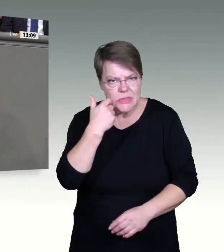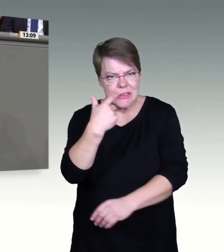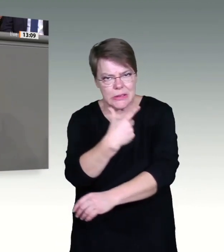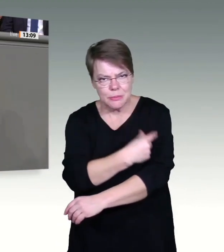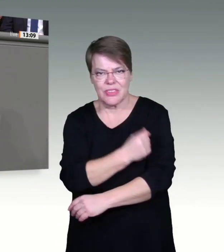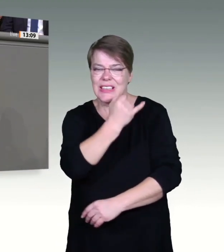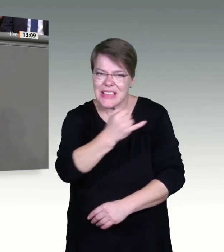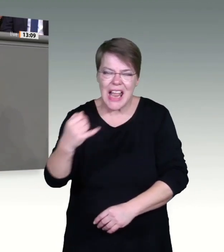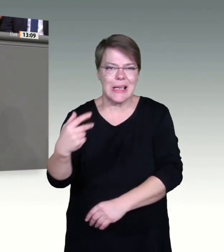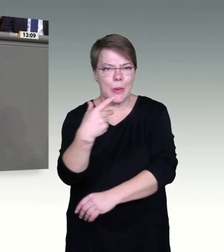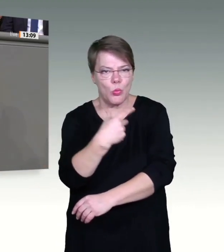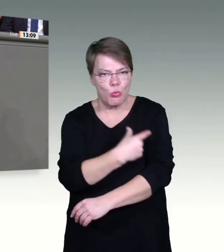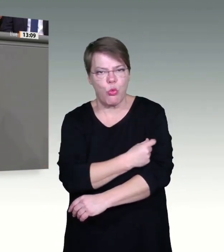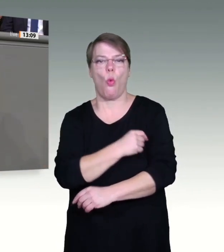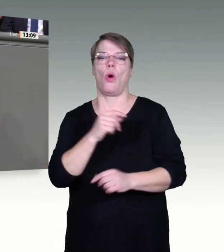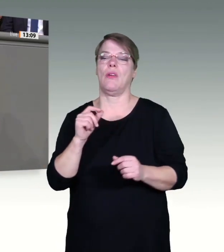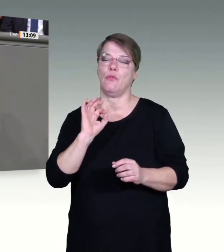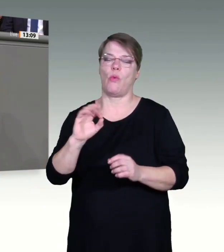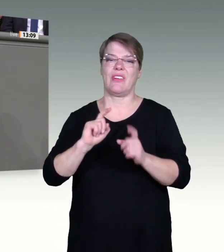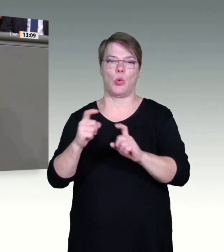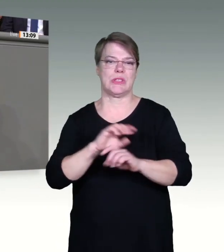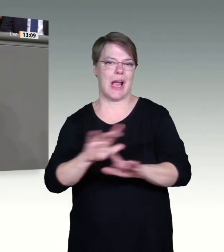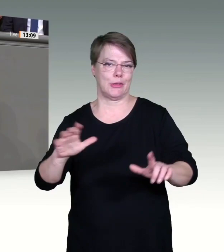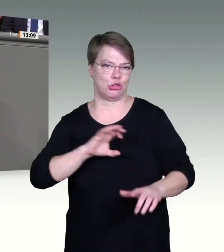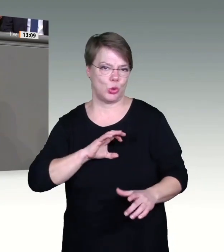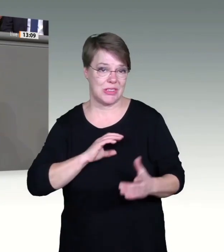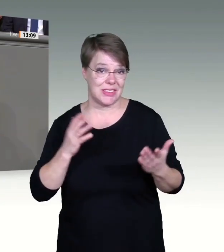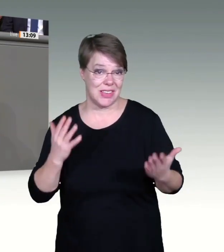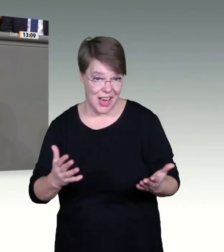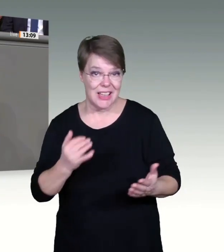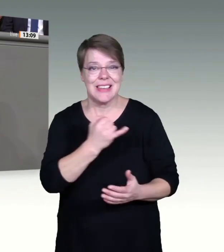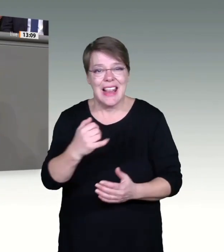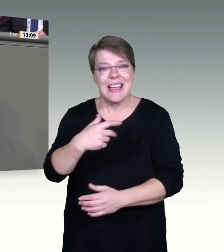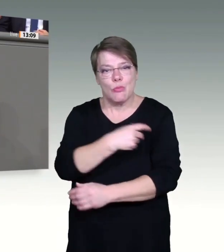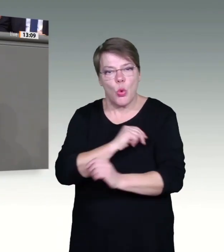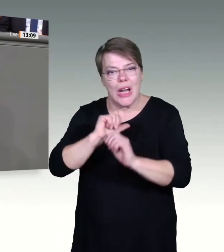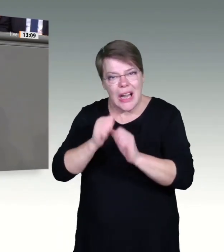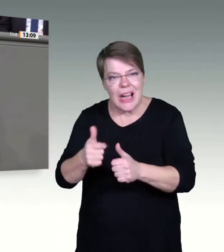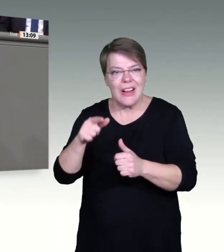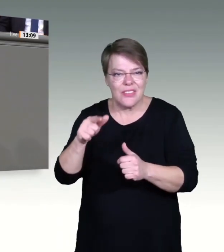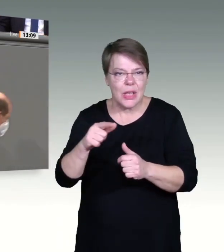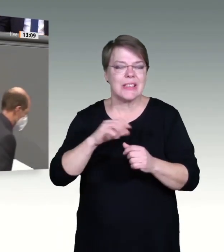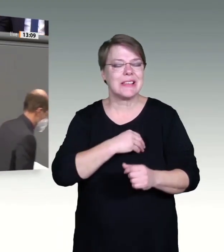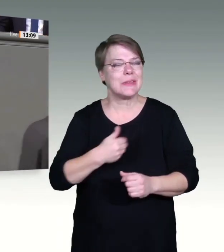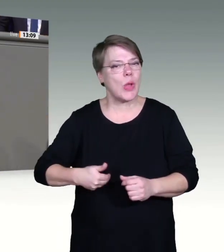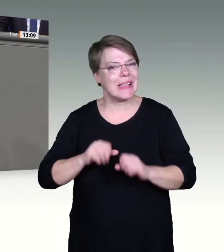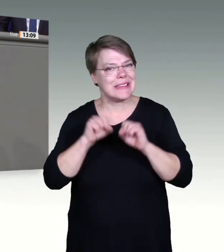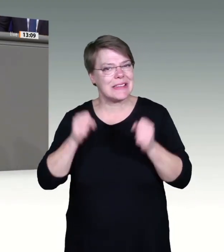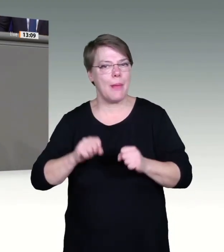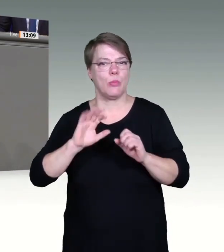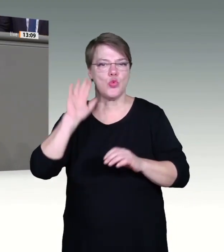Ausgangssperren, Einzelhandels und Schulschließungen bleiben tabu. In diesem Sinne freue ich mich auf die weitere Beratung.